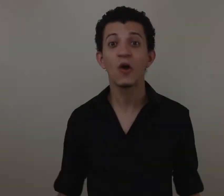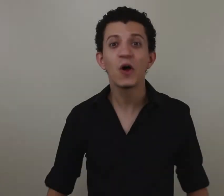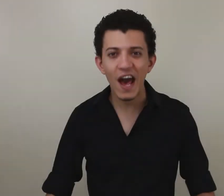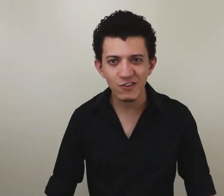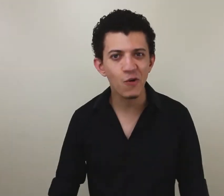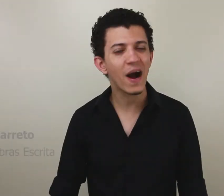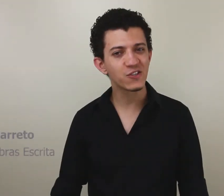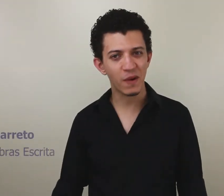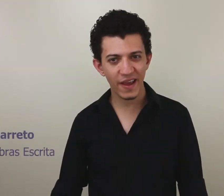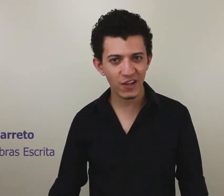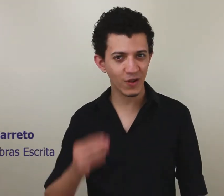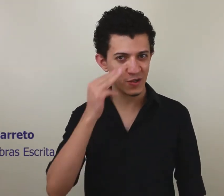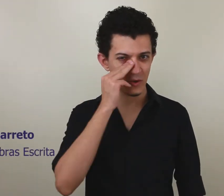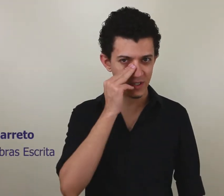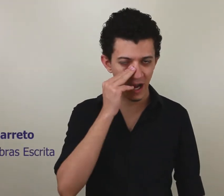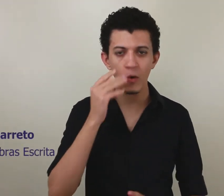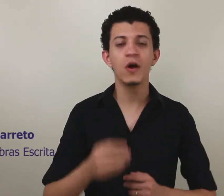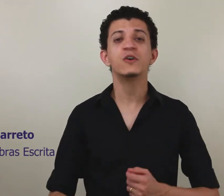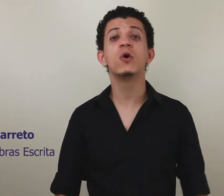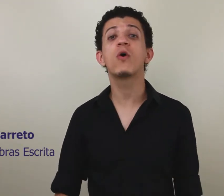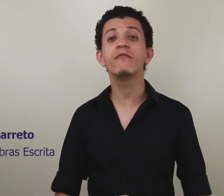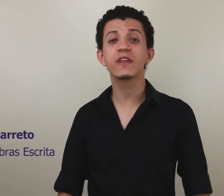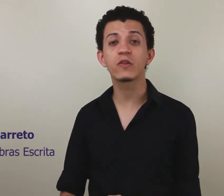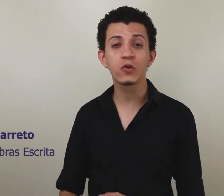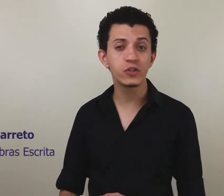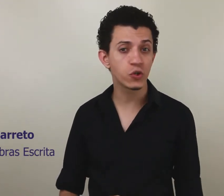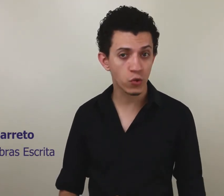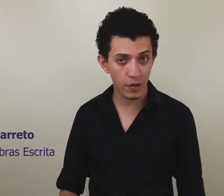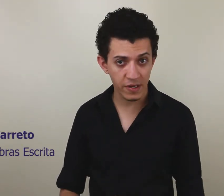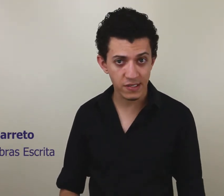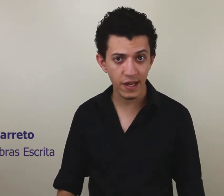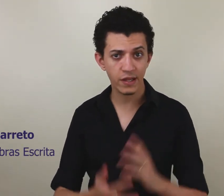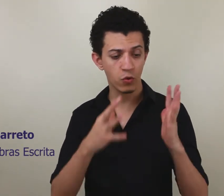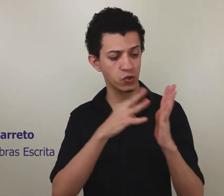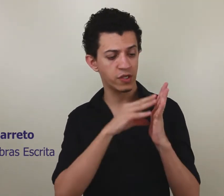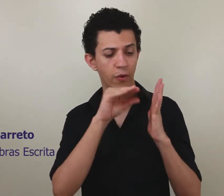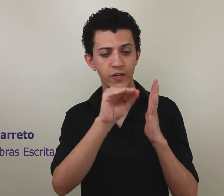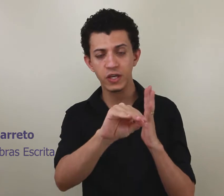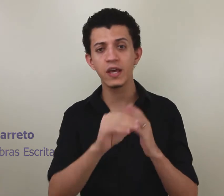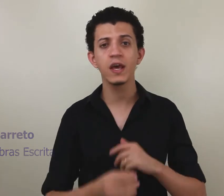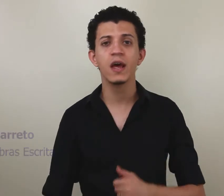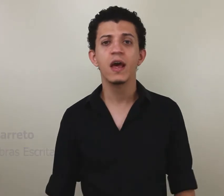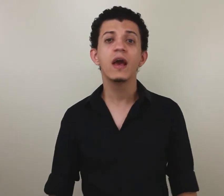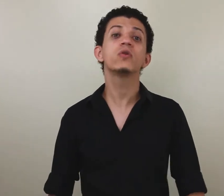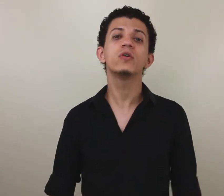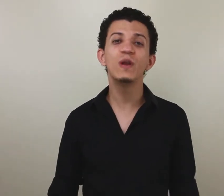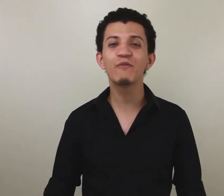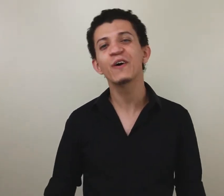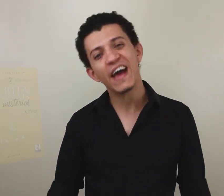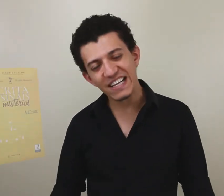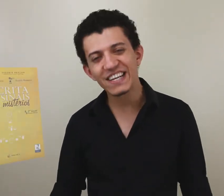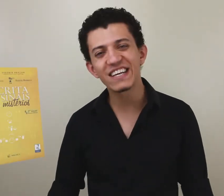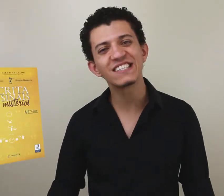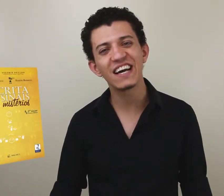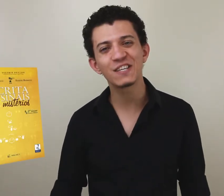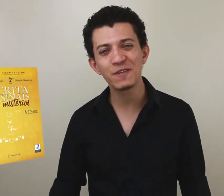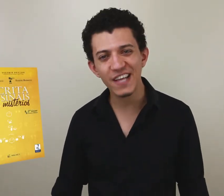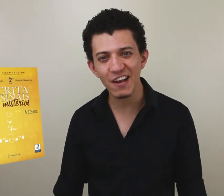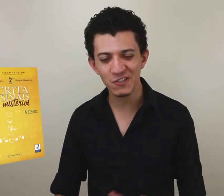Olá, eu sou o Márcio Barreto, este é o meu sinal. Sou o co-fundador do Instituto Livres e Escrita, cujo sinal é este aqui. E autor do livro, Escrita de Sinais e Mistérios,